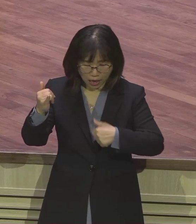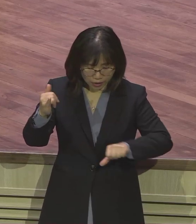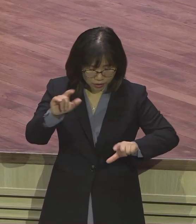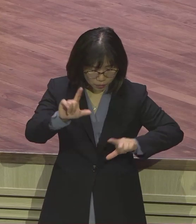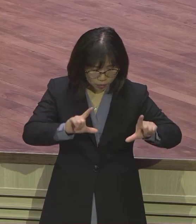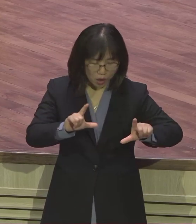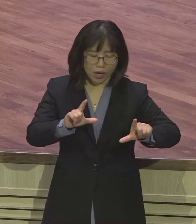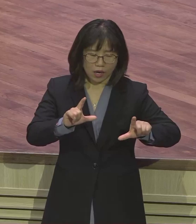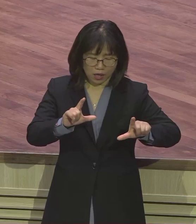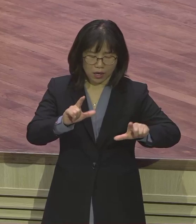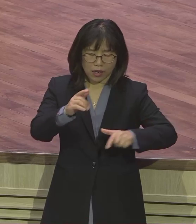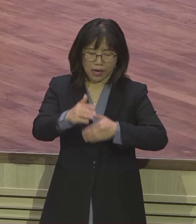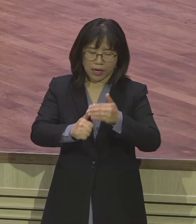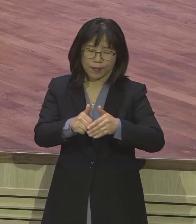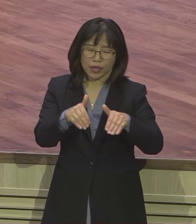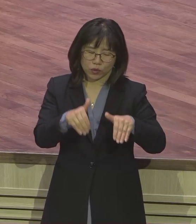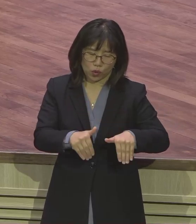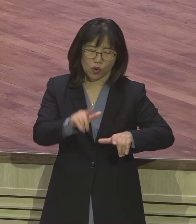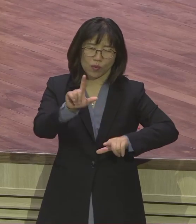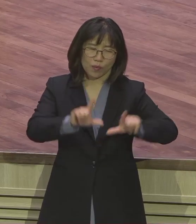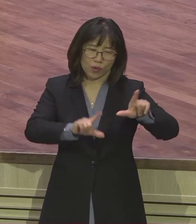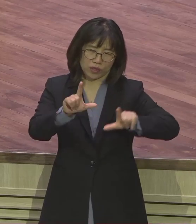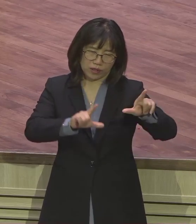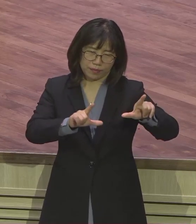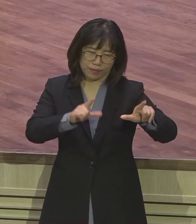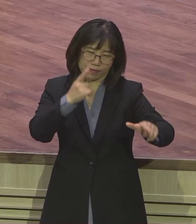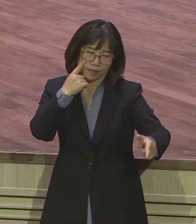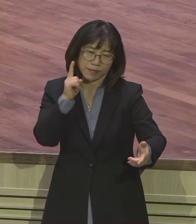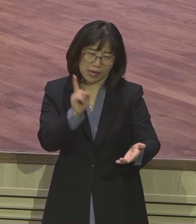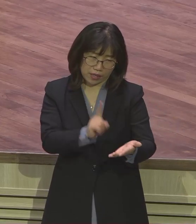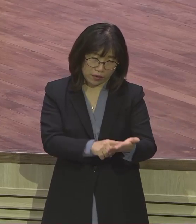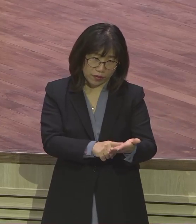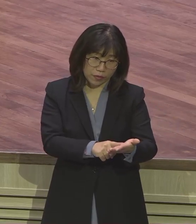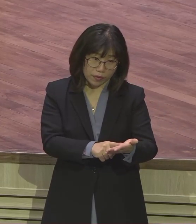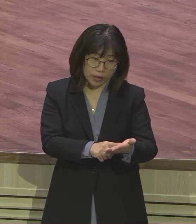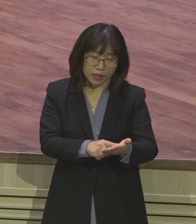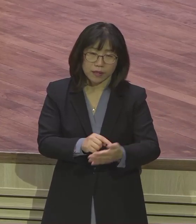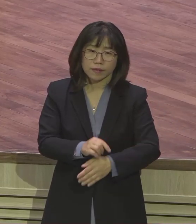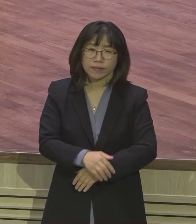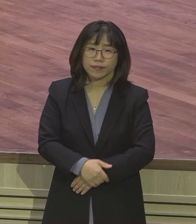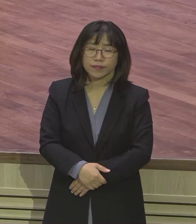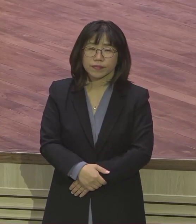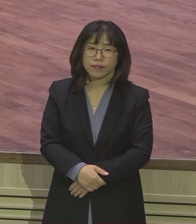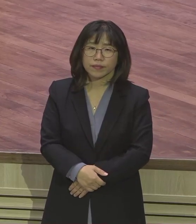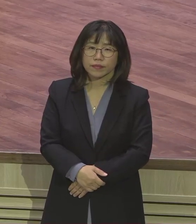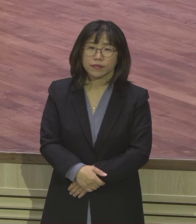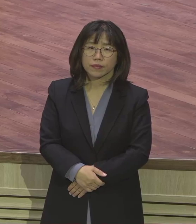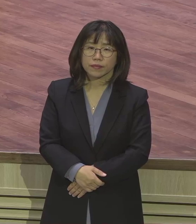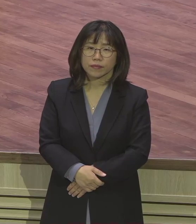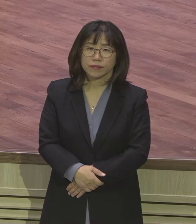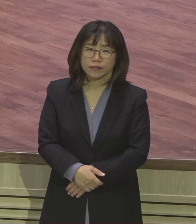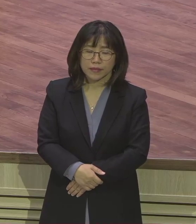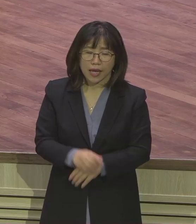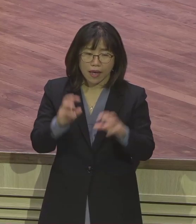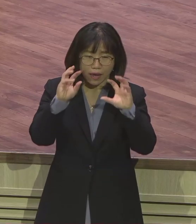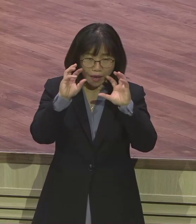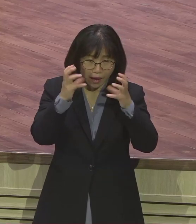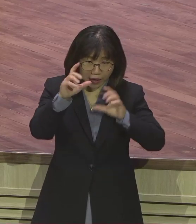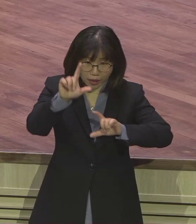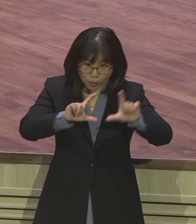하나님의 종으로서의 모습을 발견한 것이다. 어린 아이를 보면서 하나님의 종으로서의